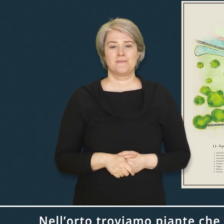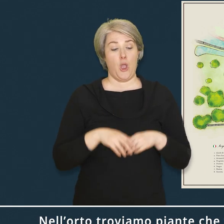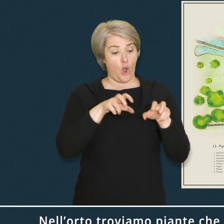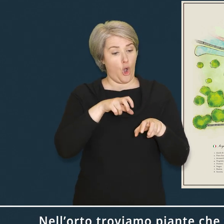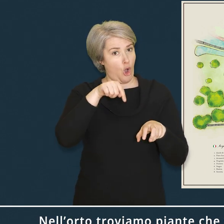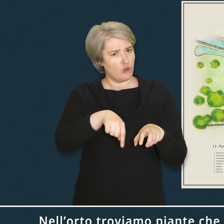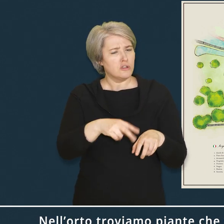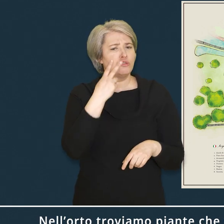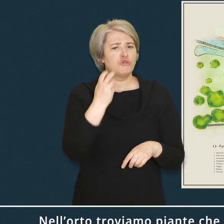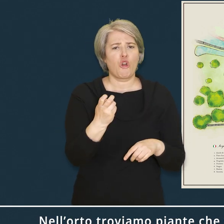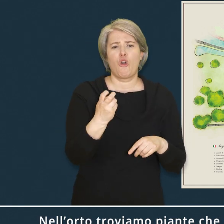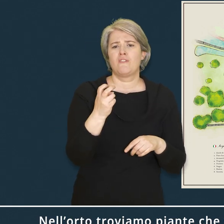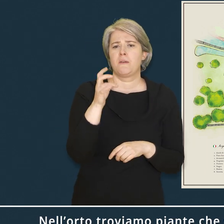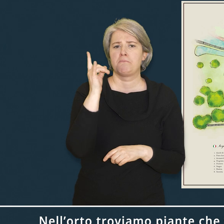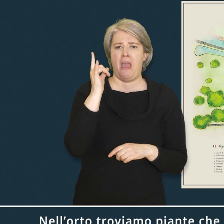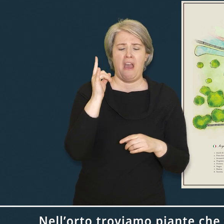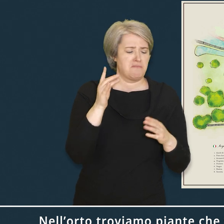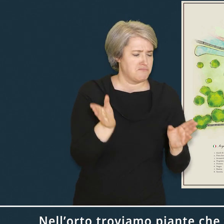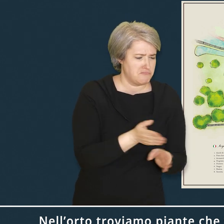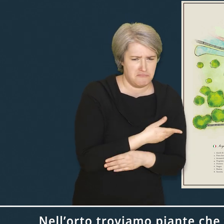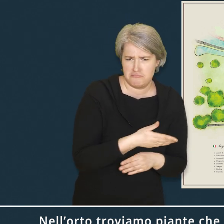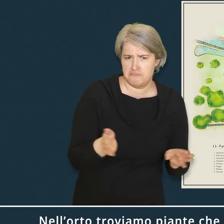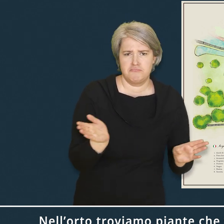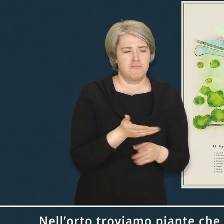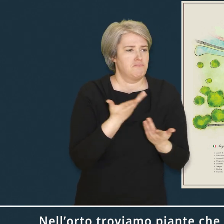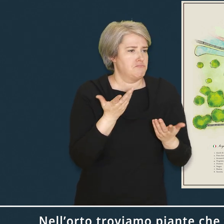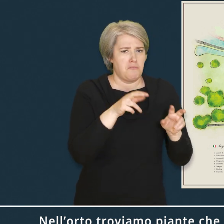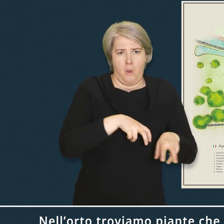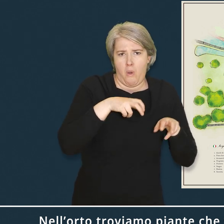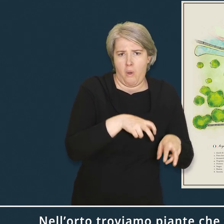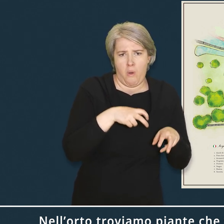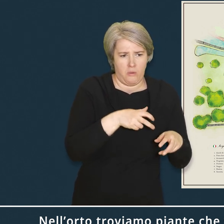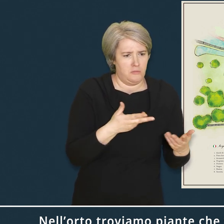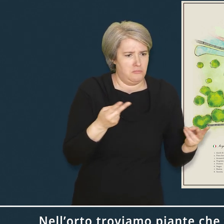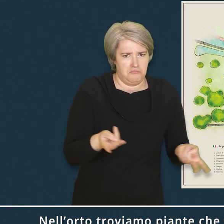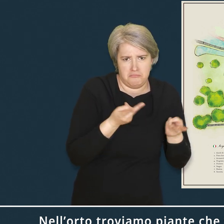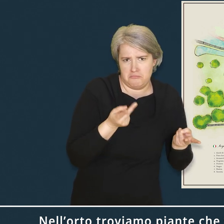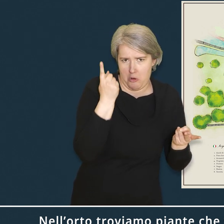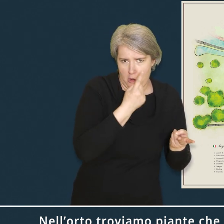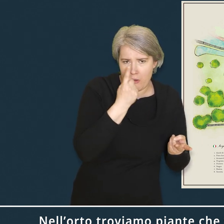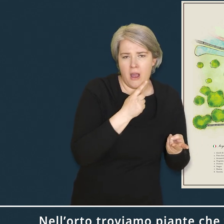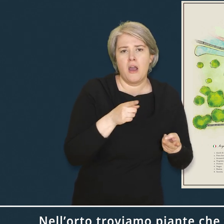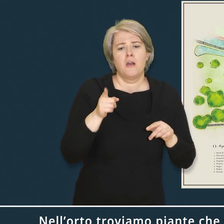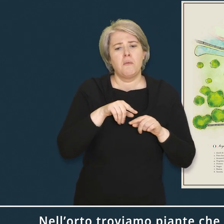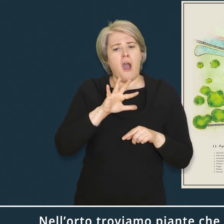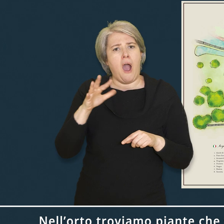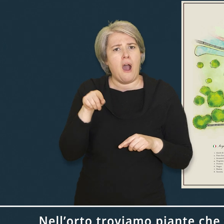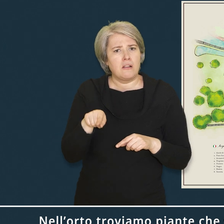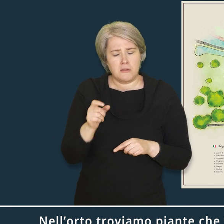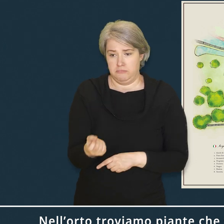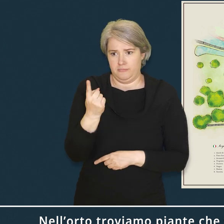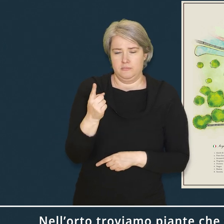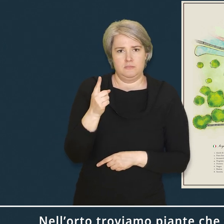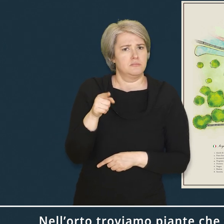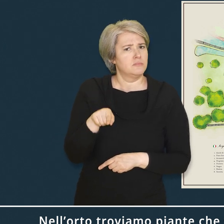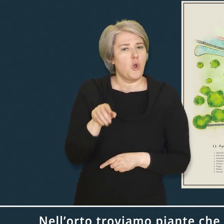Nell'orto troviamo piante che variano dalle più classiche orticole a piante insolite o di